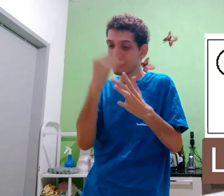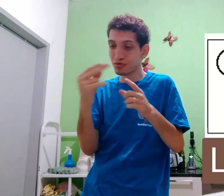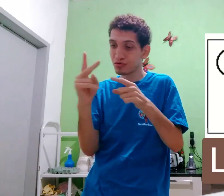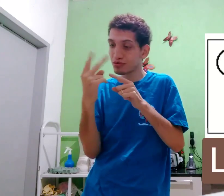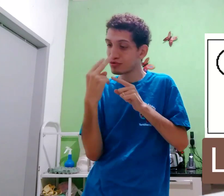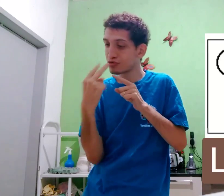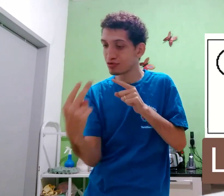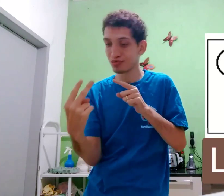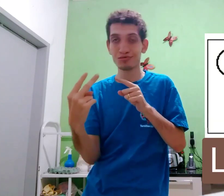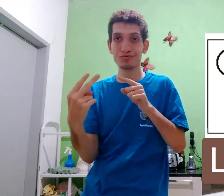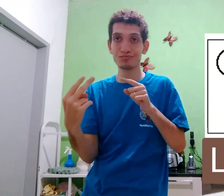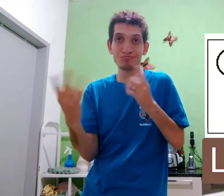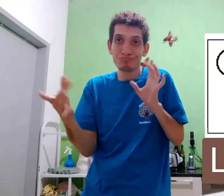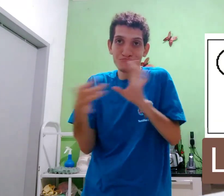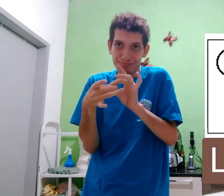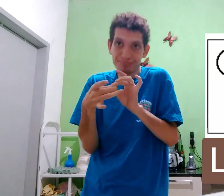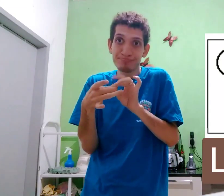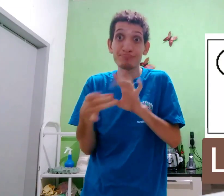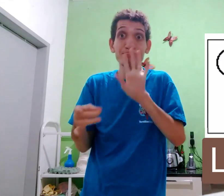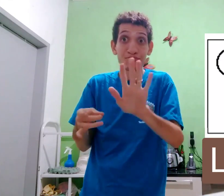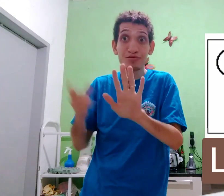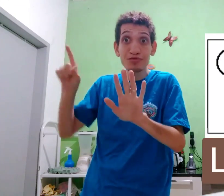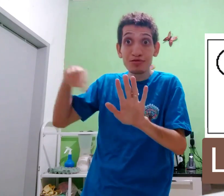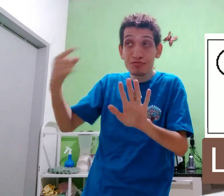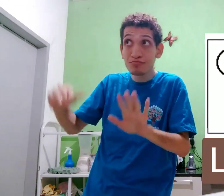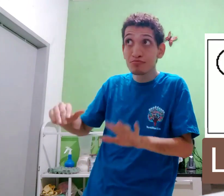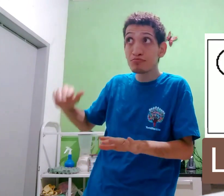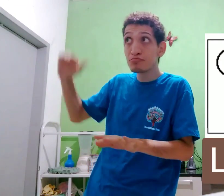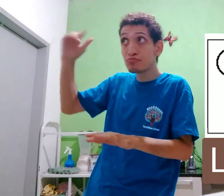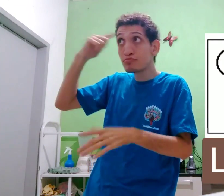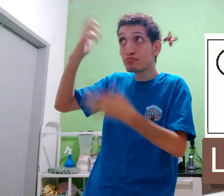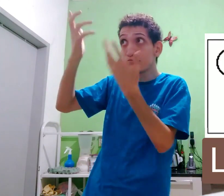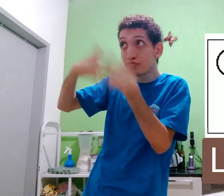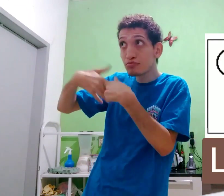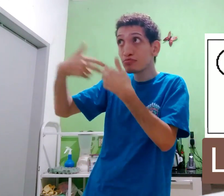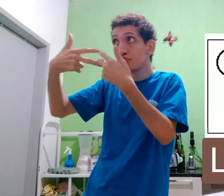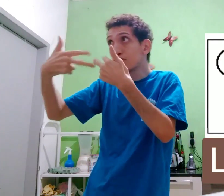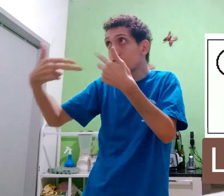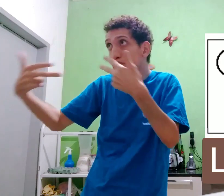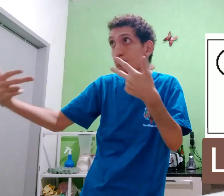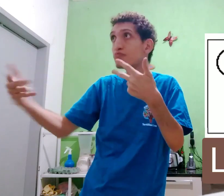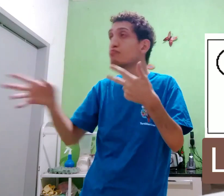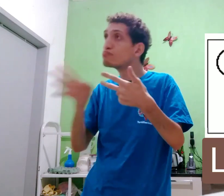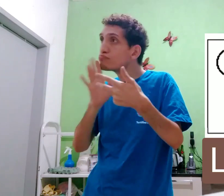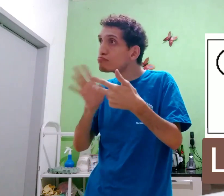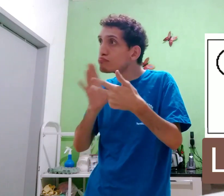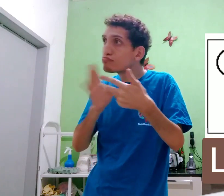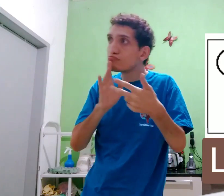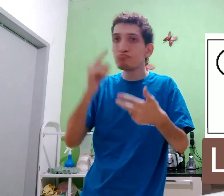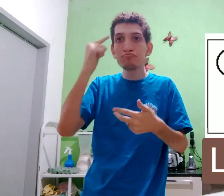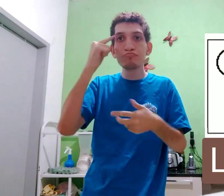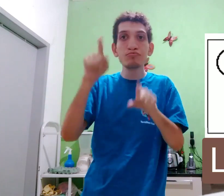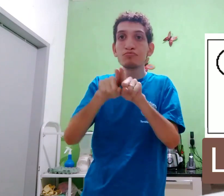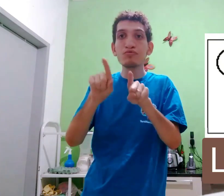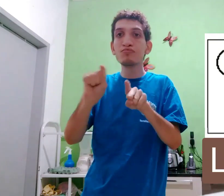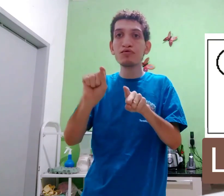sinal porque oração bonita, olha, língua. Então, depois da luta, pensar coisas,